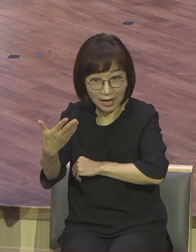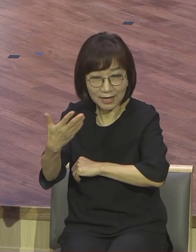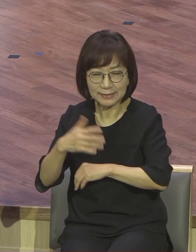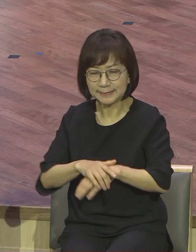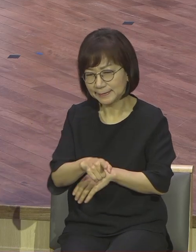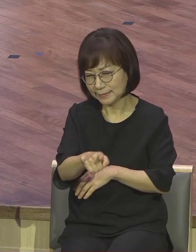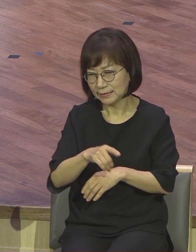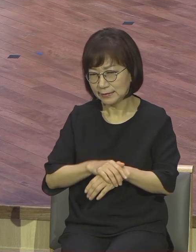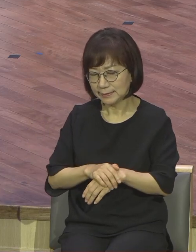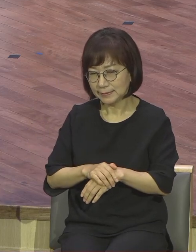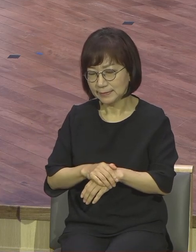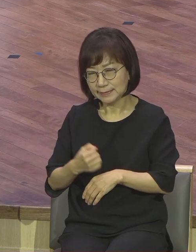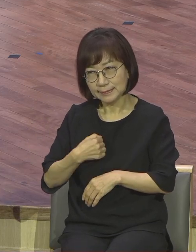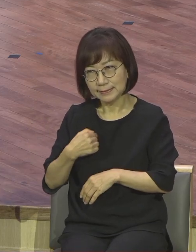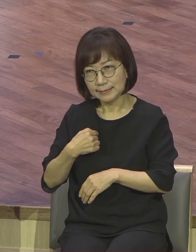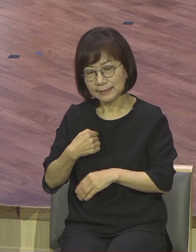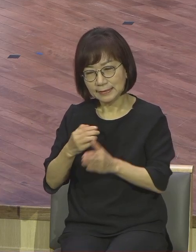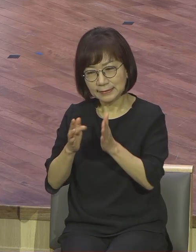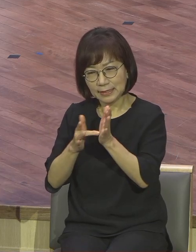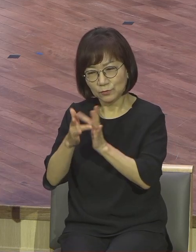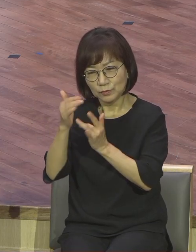예수님 자기 생각에는 예수님 오실 때가